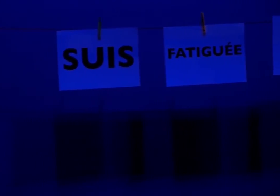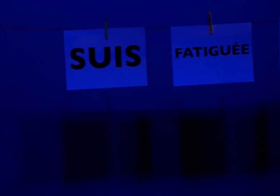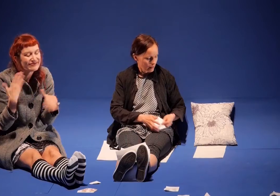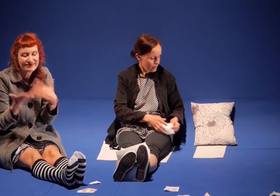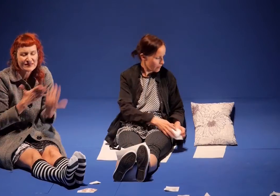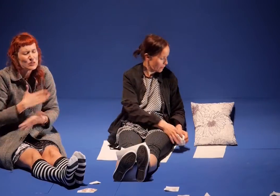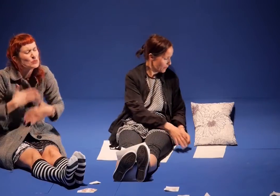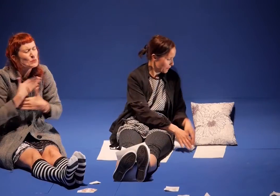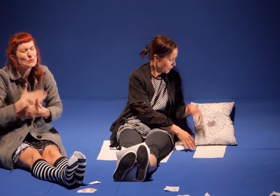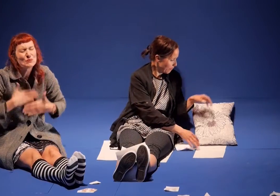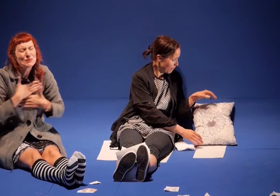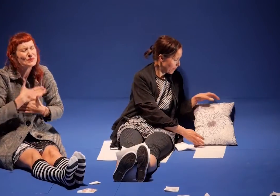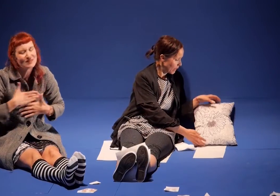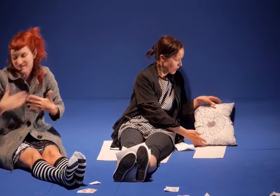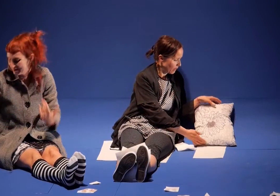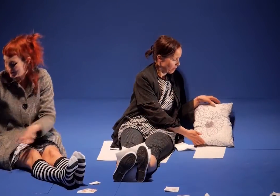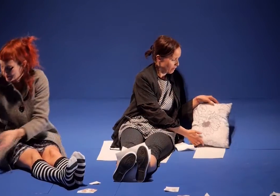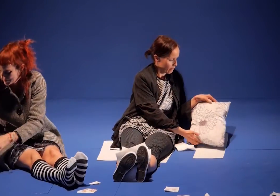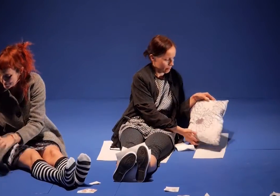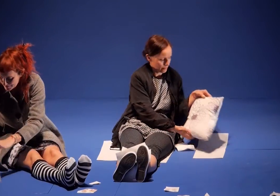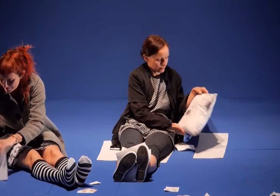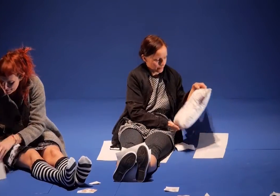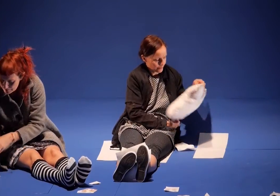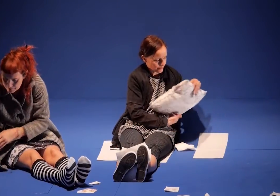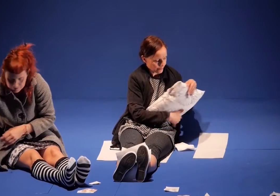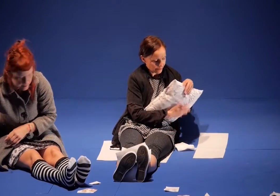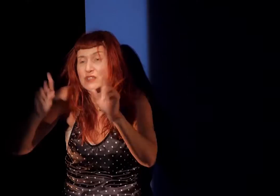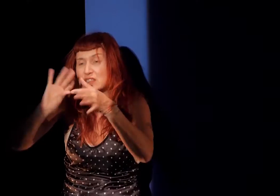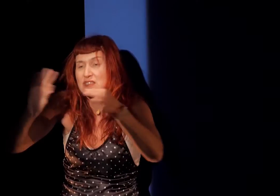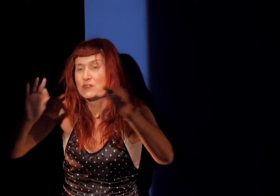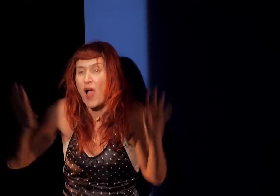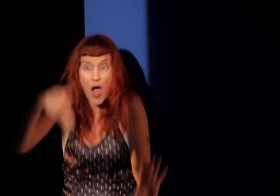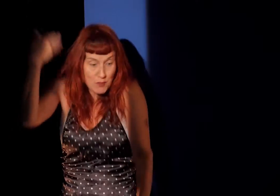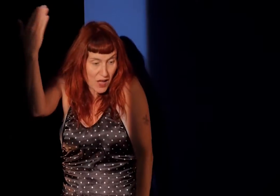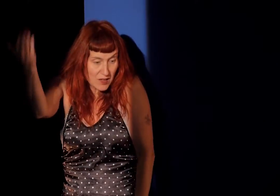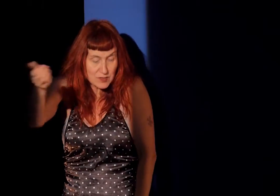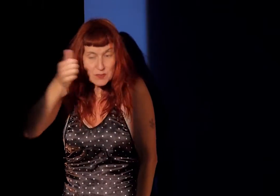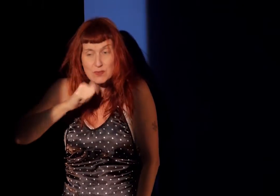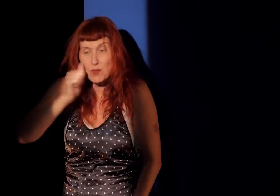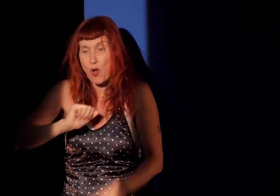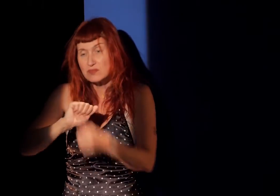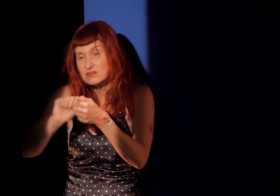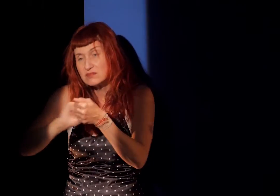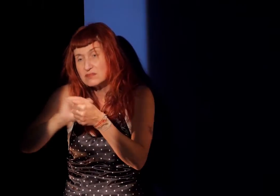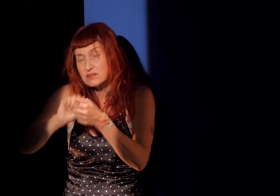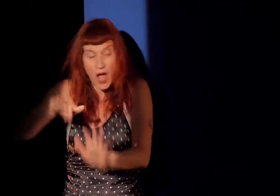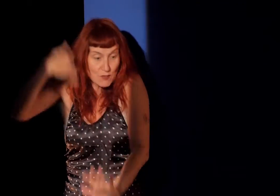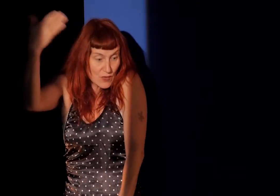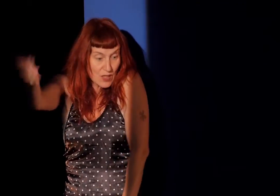Ce projet, on a eu envie de le faire, c'est une envie commune avec Géraldine Berger, ma partenaire. En fait, on voulait vraiment mettre